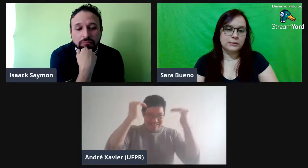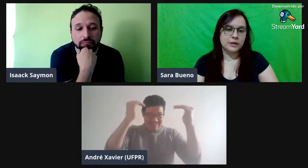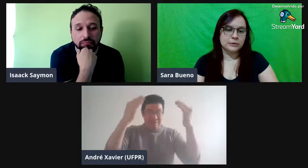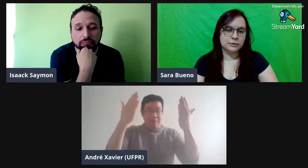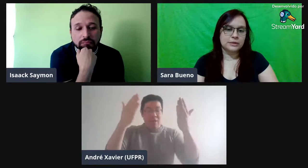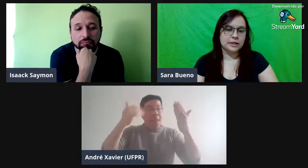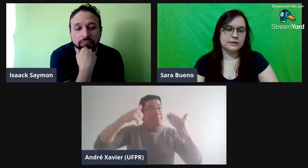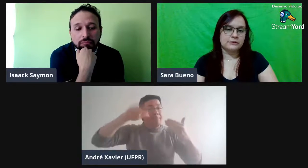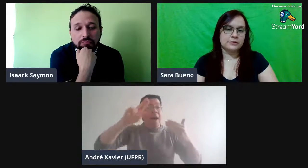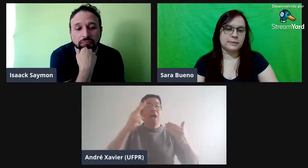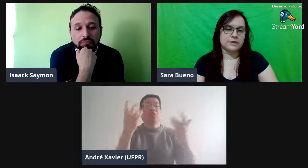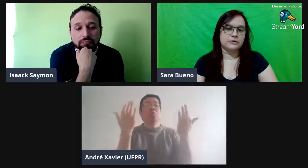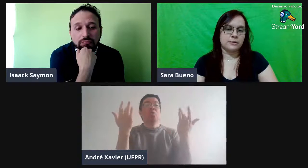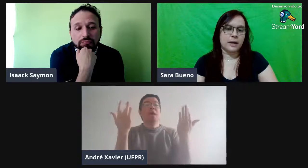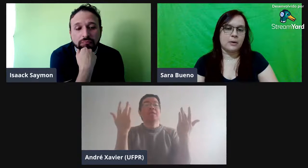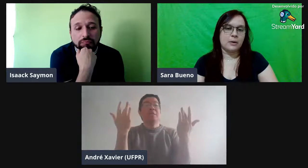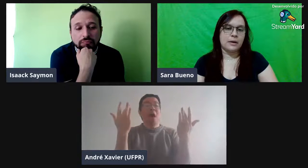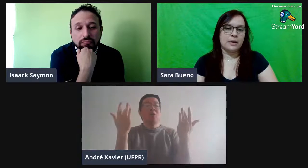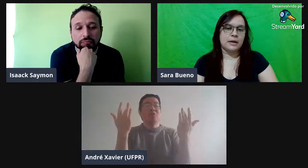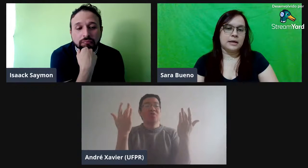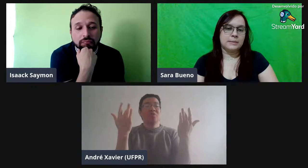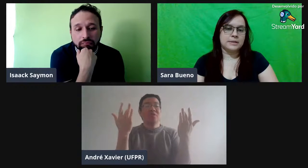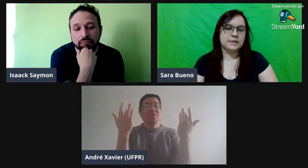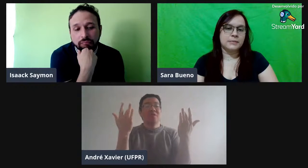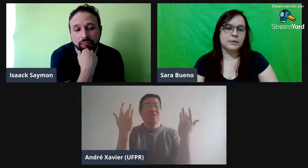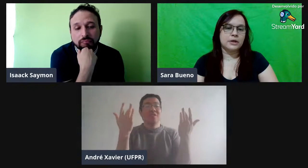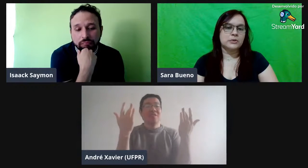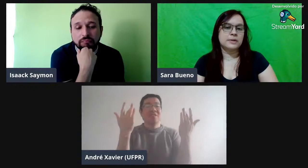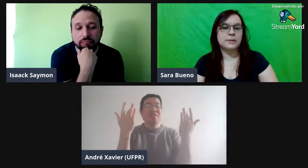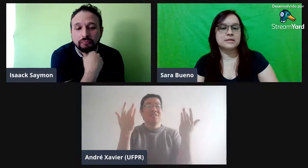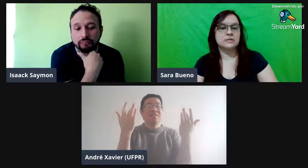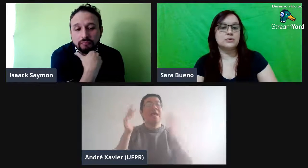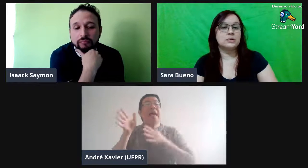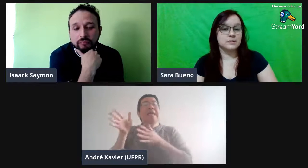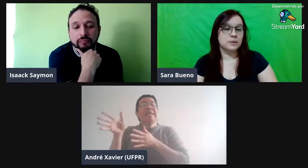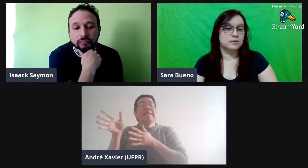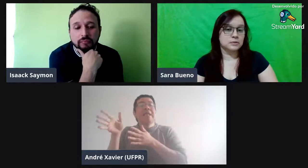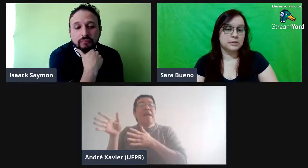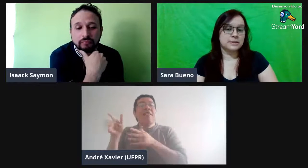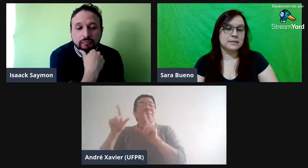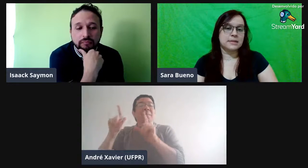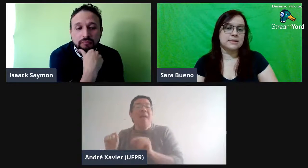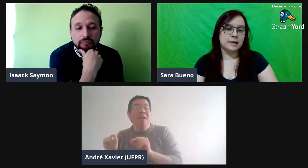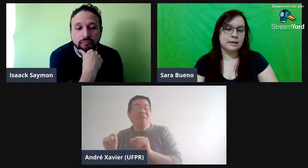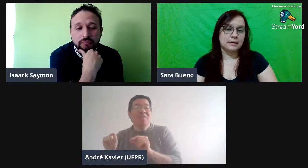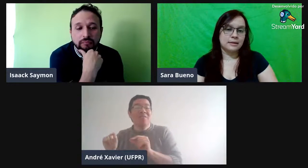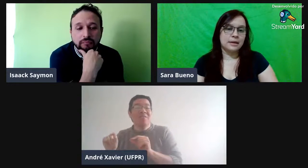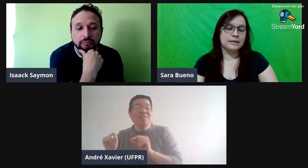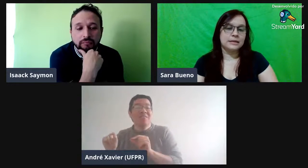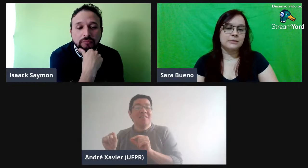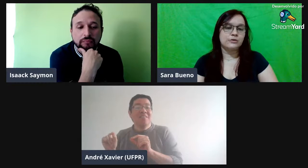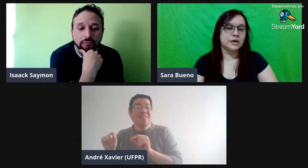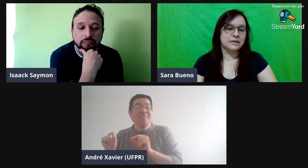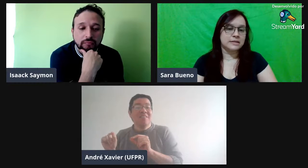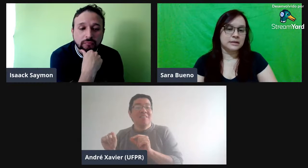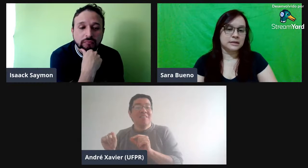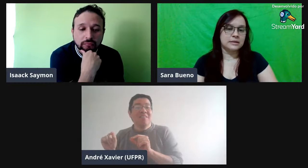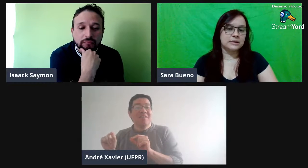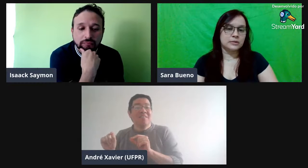primeiro, né, que é mais formal, ele percebeu que ele usa mais as duas mãos para sinalizar. E na defesa ali, no